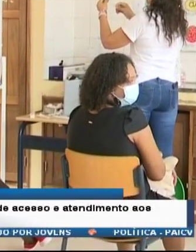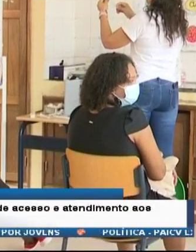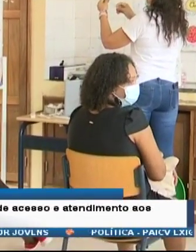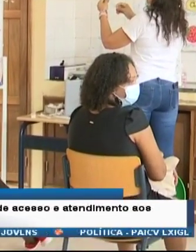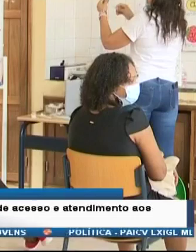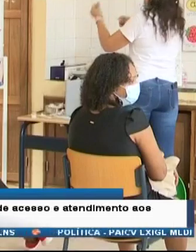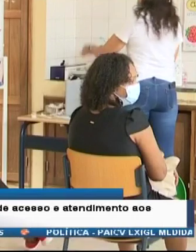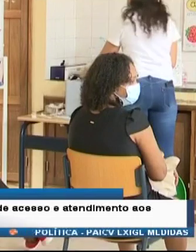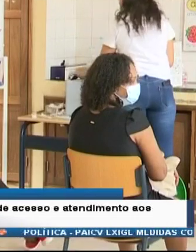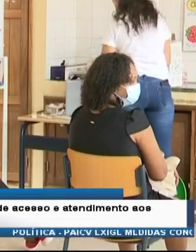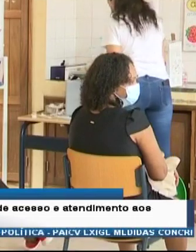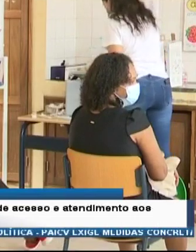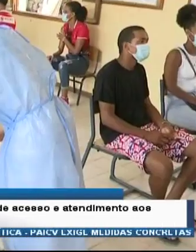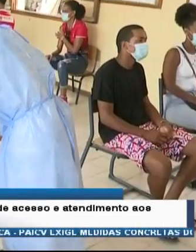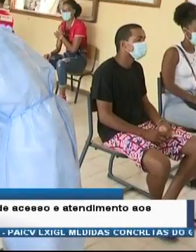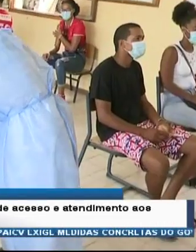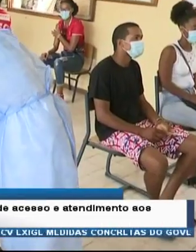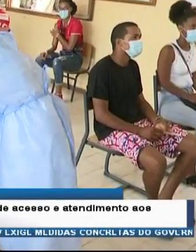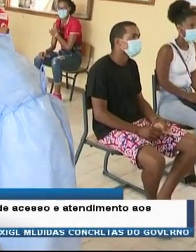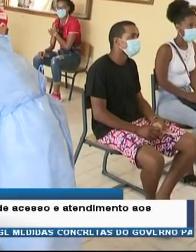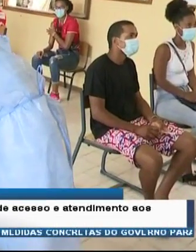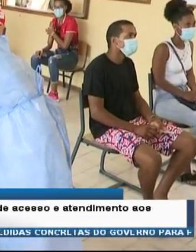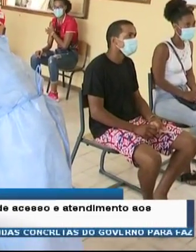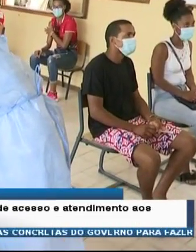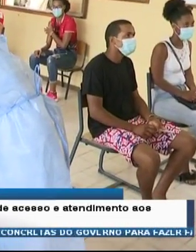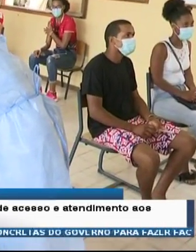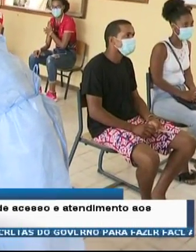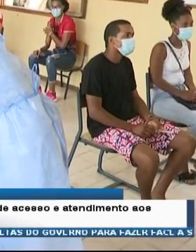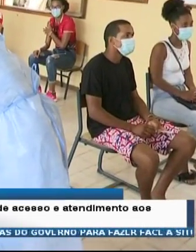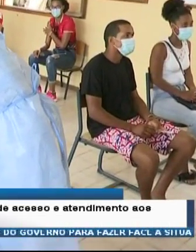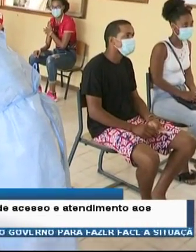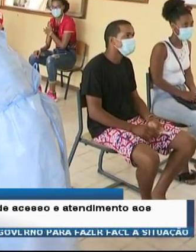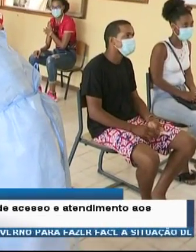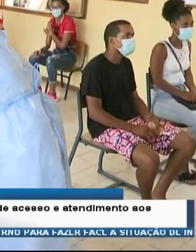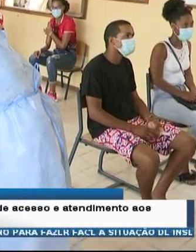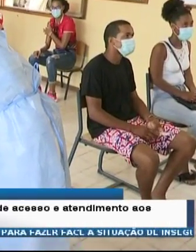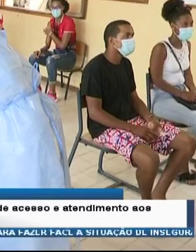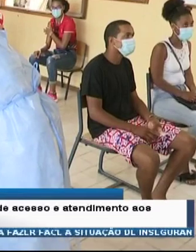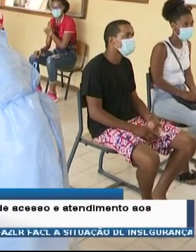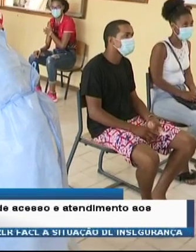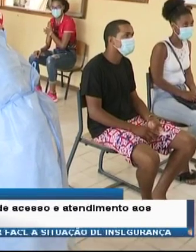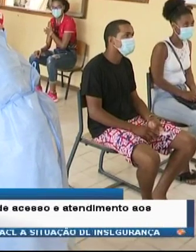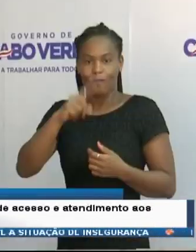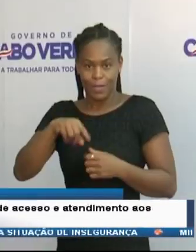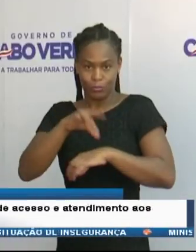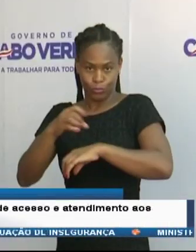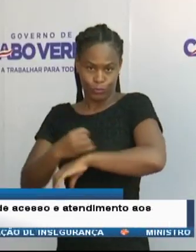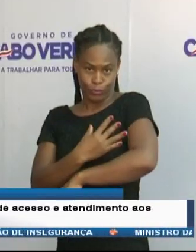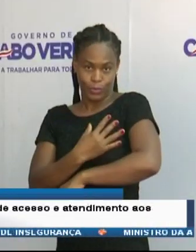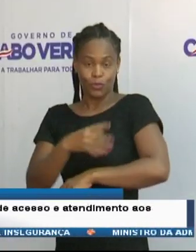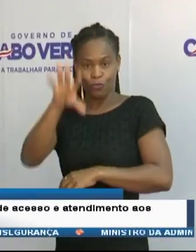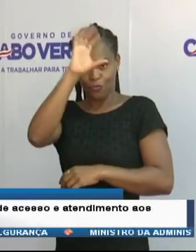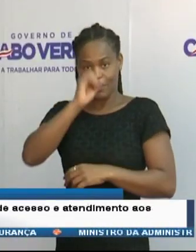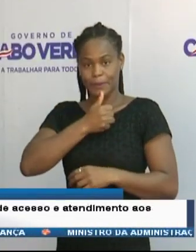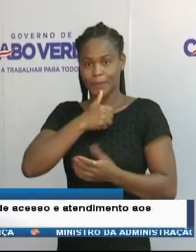partir de agora, o acesso e atendimento nos serviços públicos e privados do país passam a reger-se por novas regras. O Governo